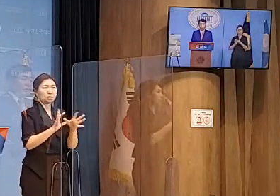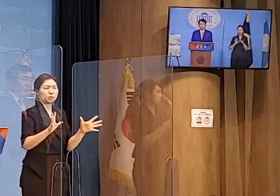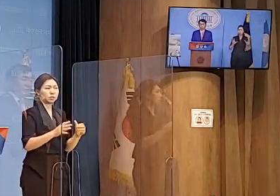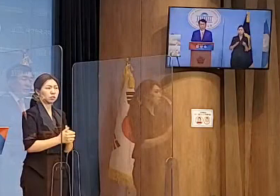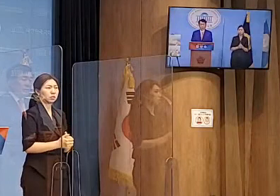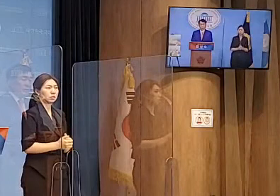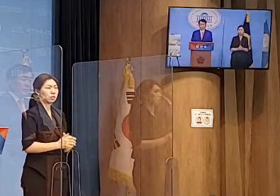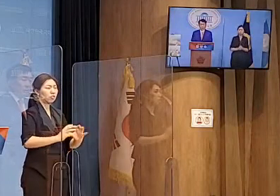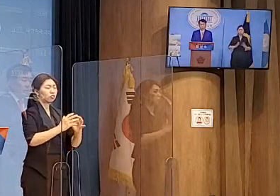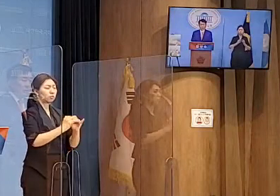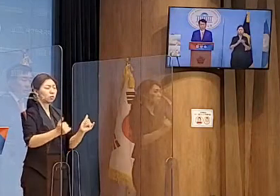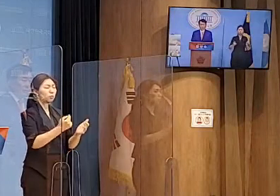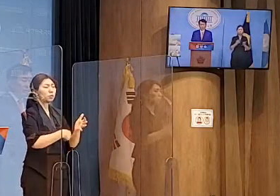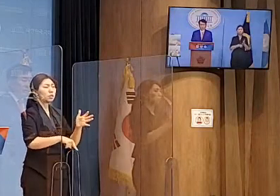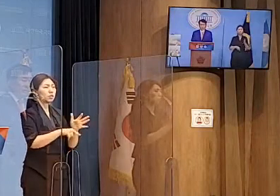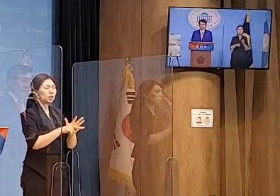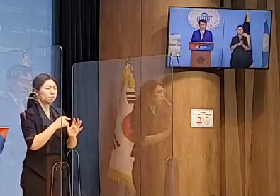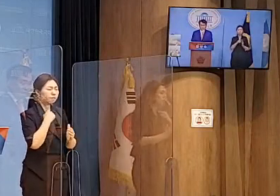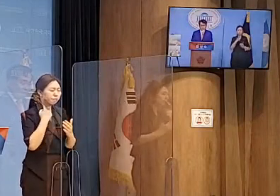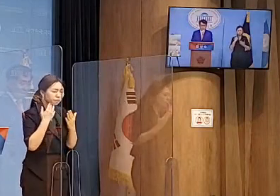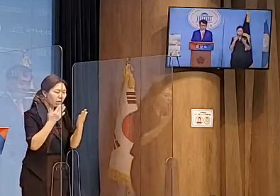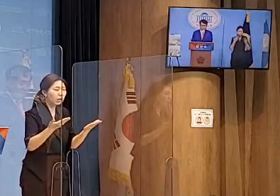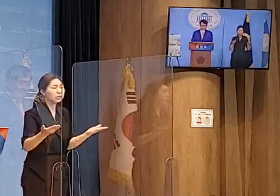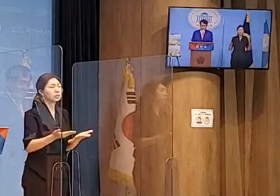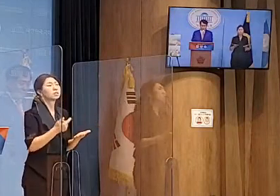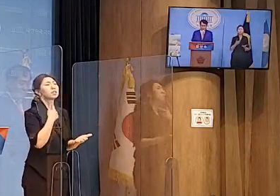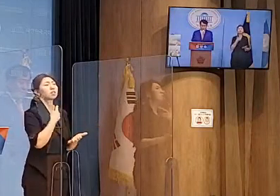일했던 경험이었습니다.